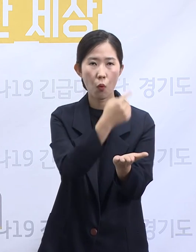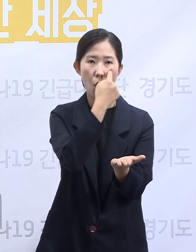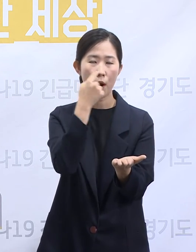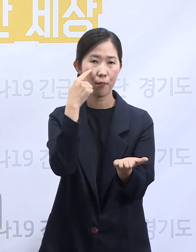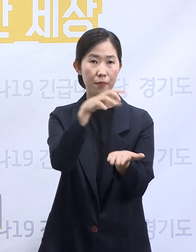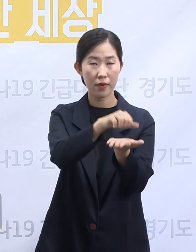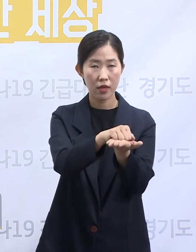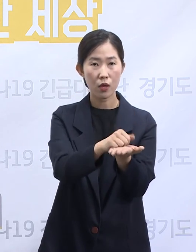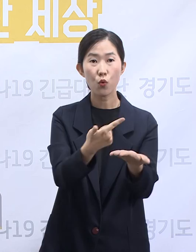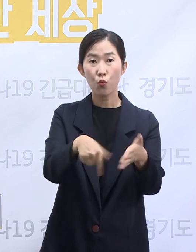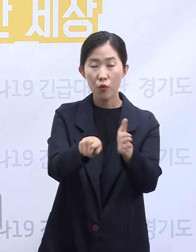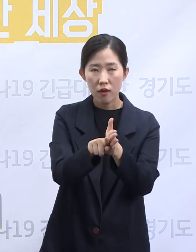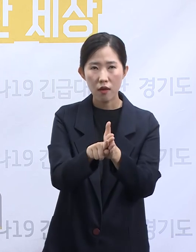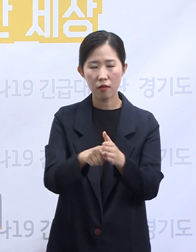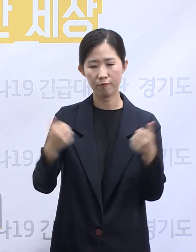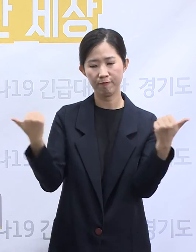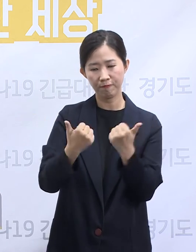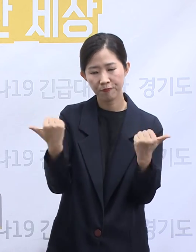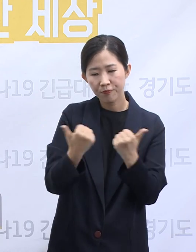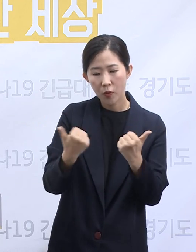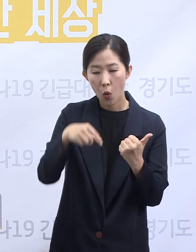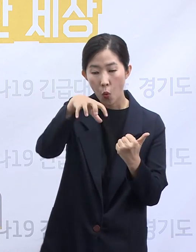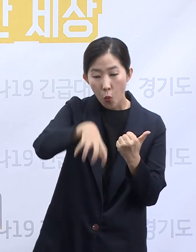그런 논의의 장이 열리길 제안합니다.